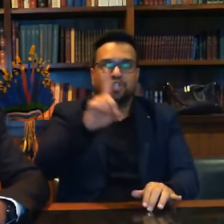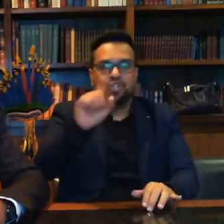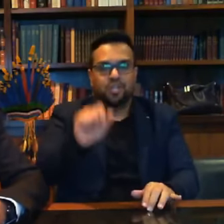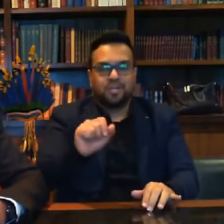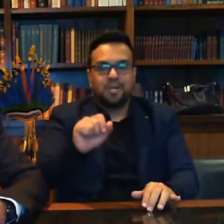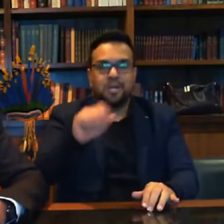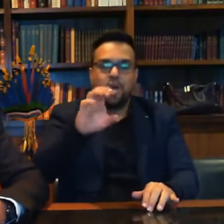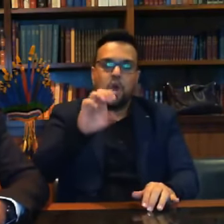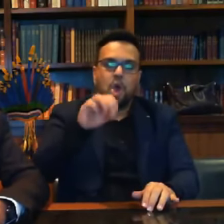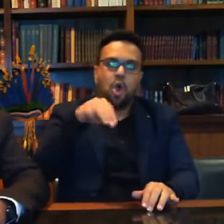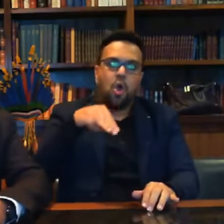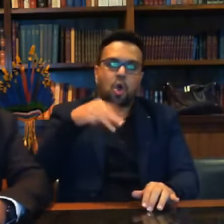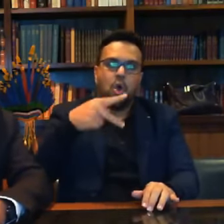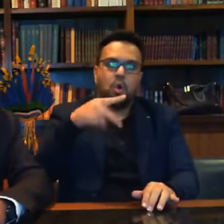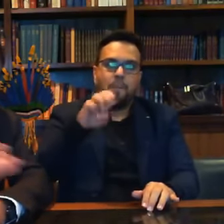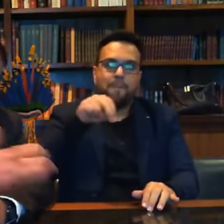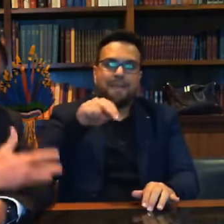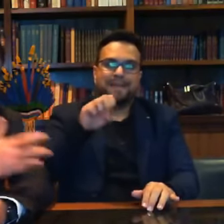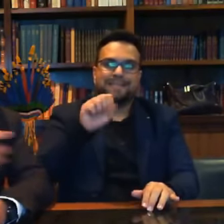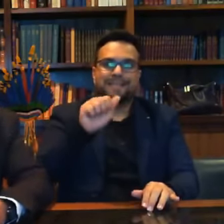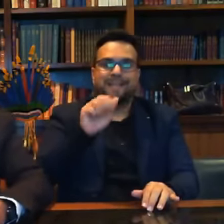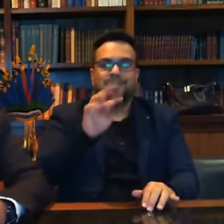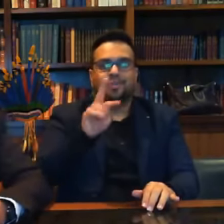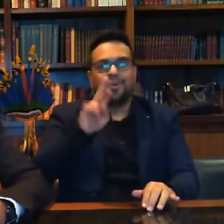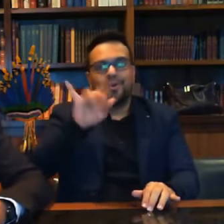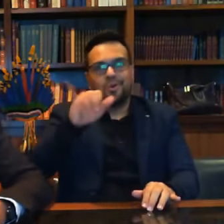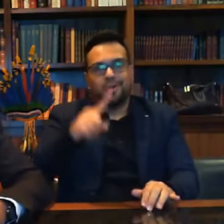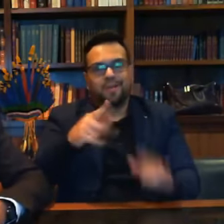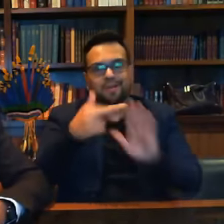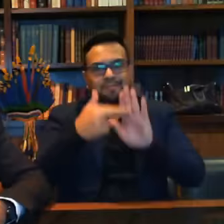Para qualquer outra coisa, precisa de medida compensatória.